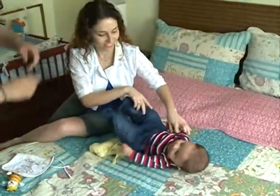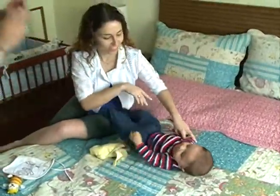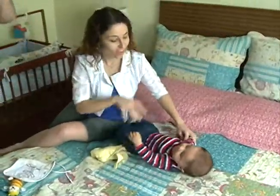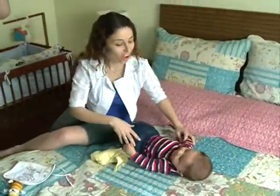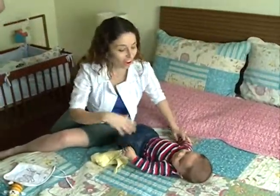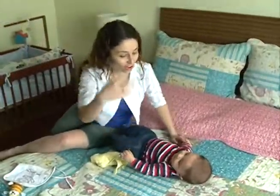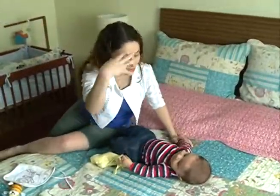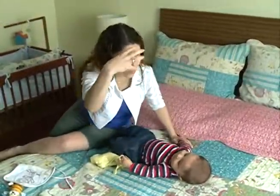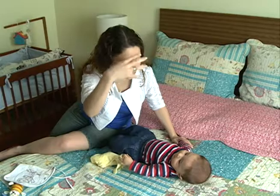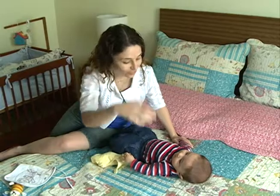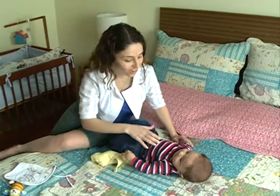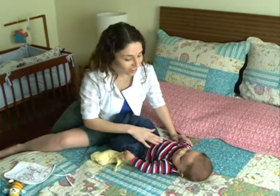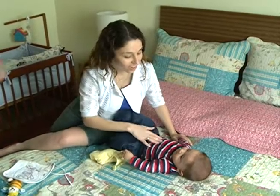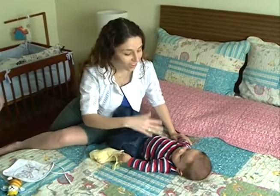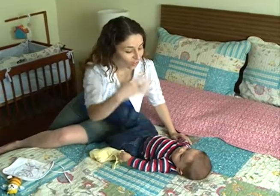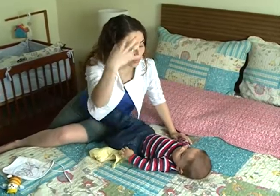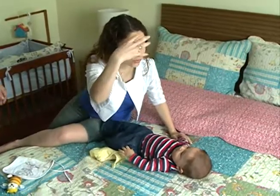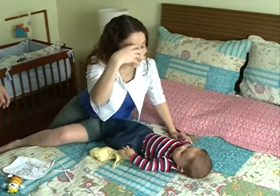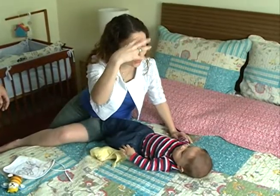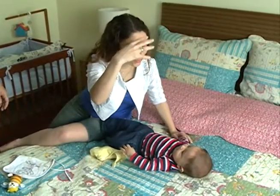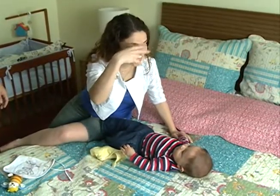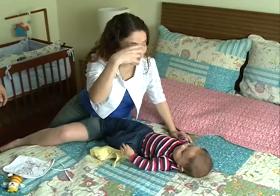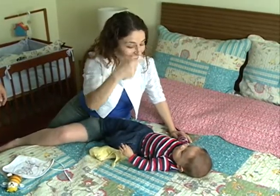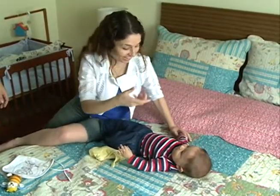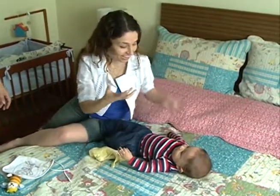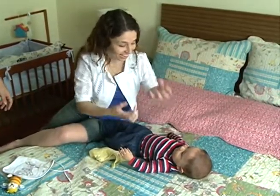Quer tomar banho? Vamos tomar banho?